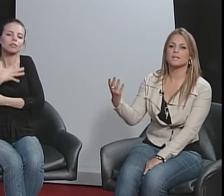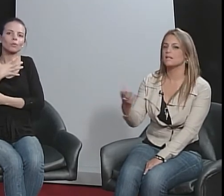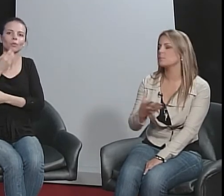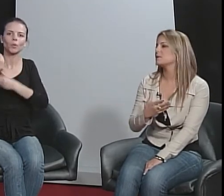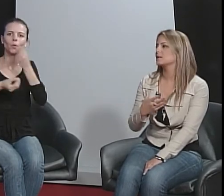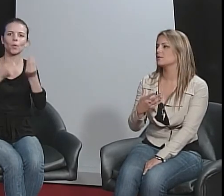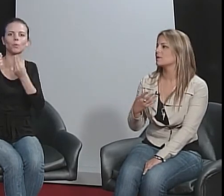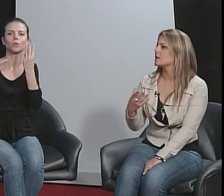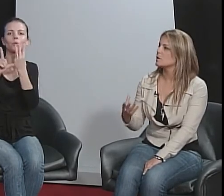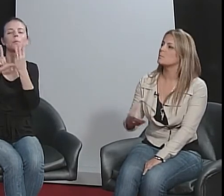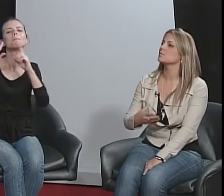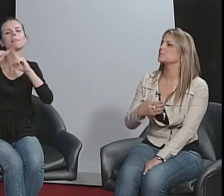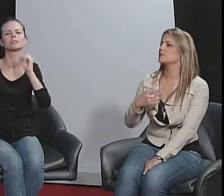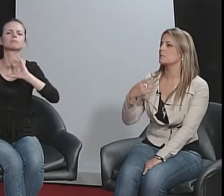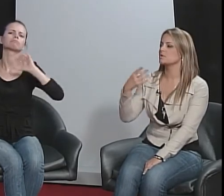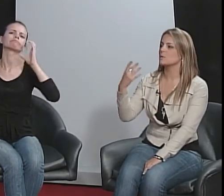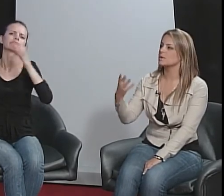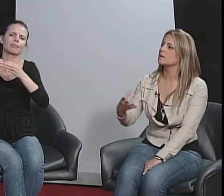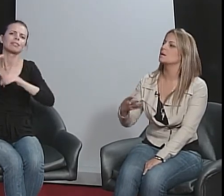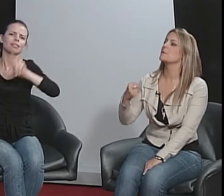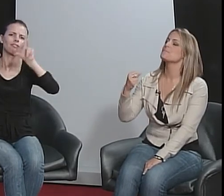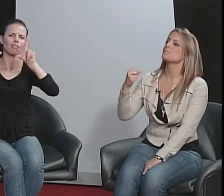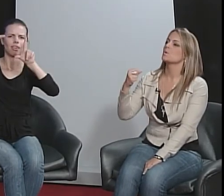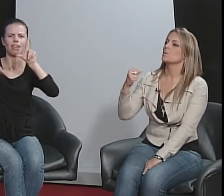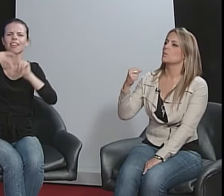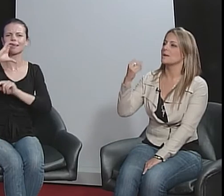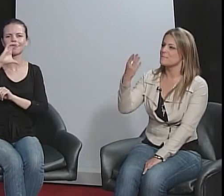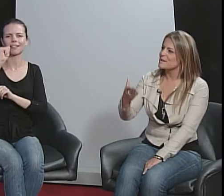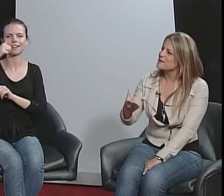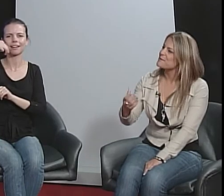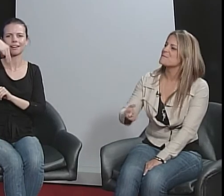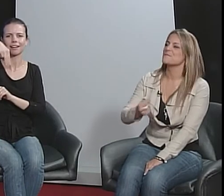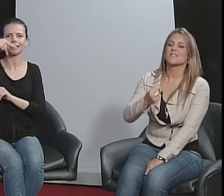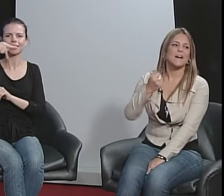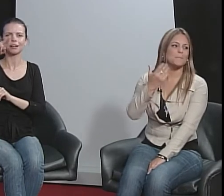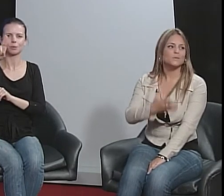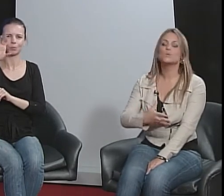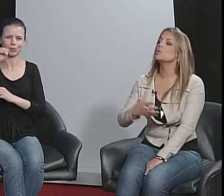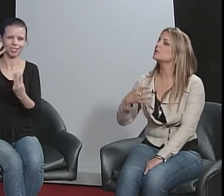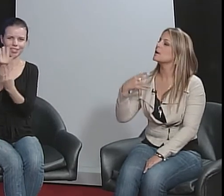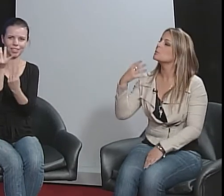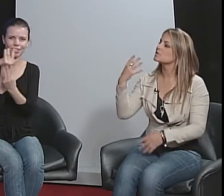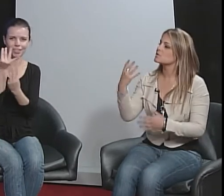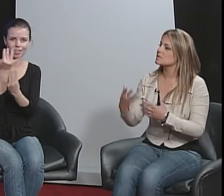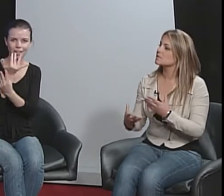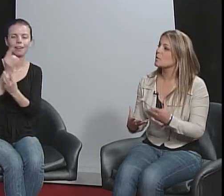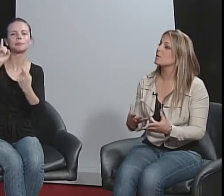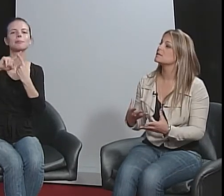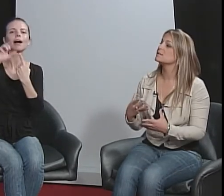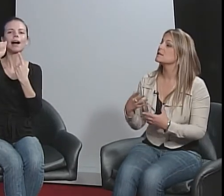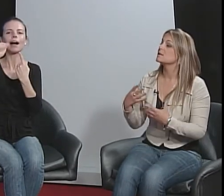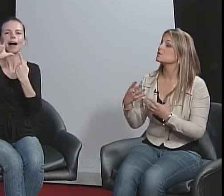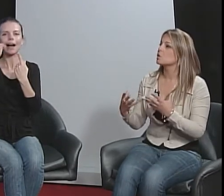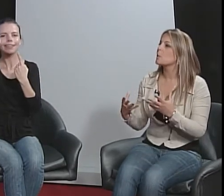equipe da TV Campus, principalmente o Alan, o Alemão, a Manu, deram muitas sugestões sobre